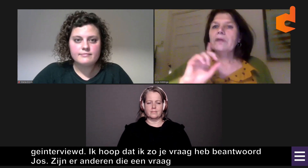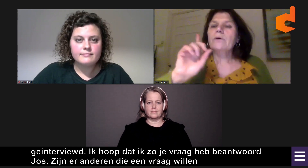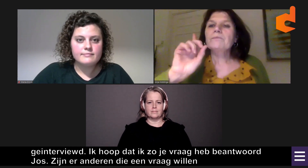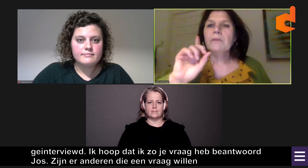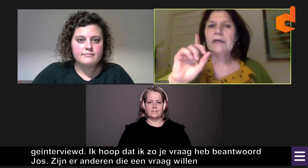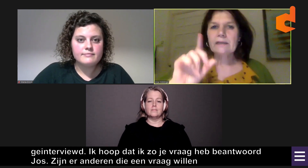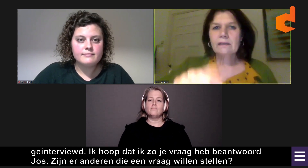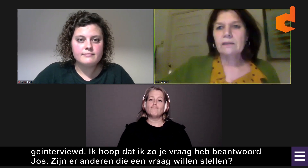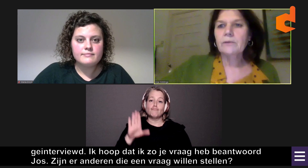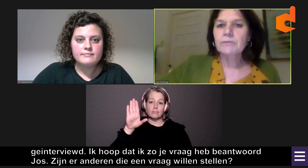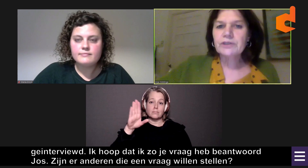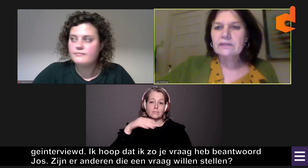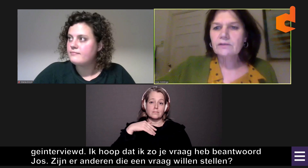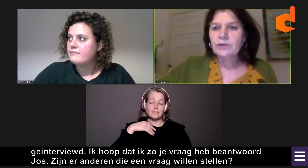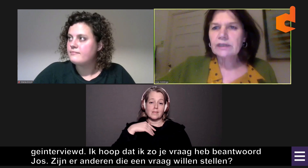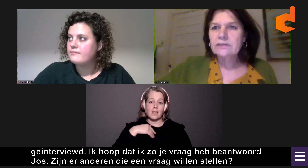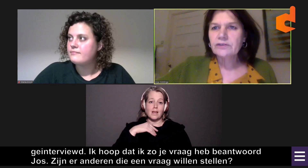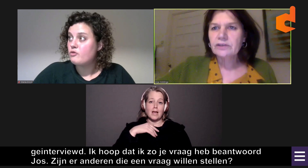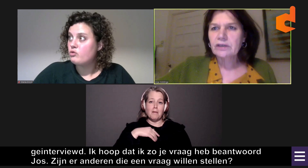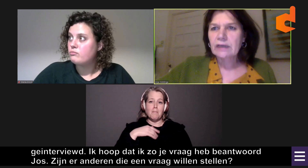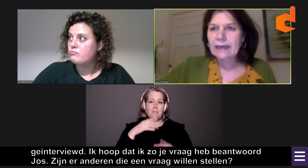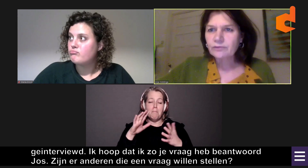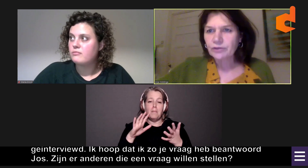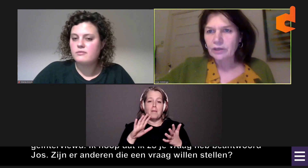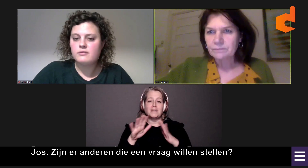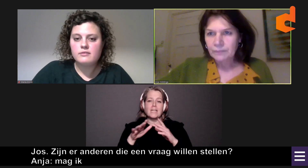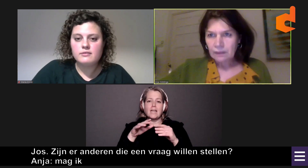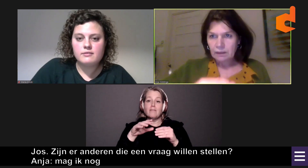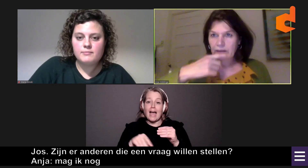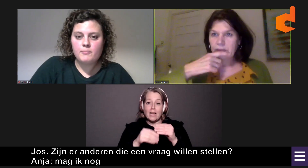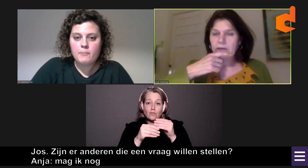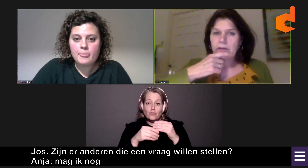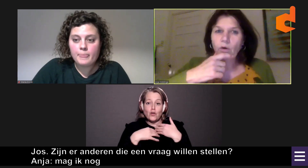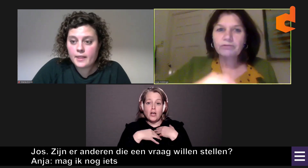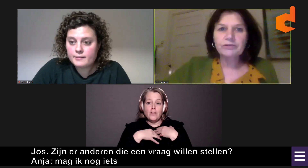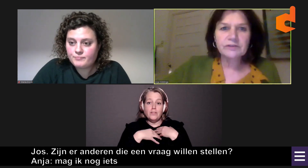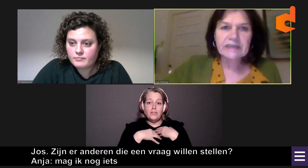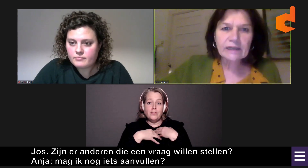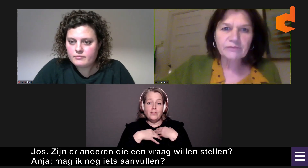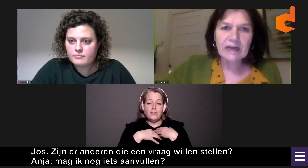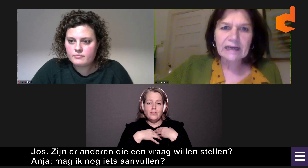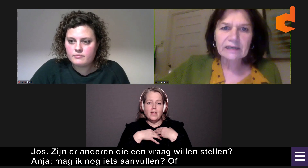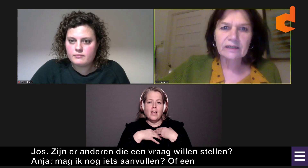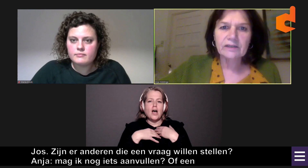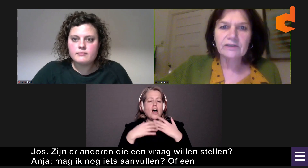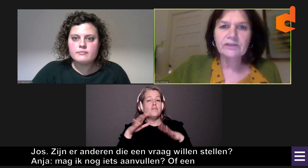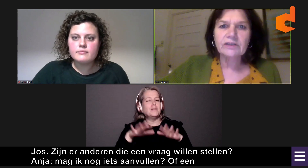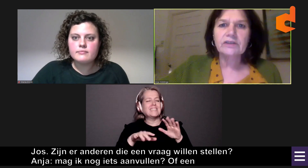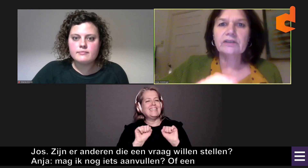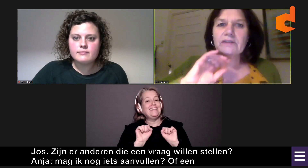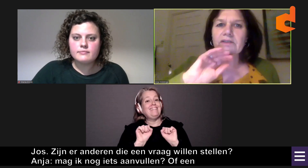Nou, mag ik misschien nog iets aanvullen? Of een tegenvraag